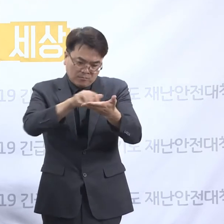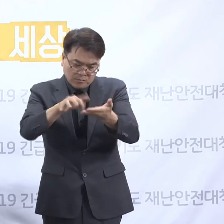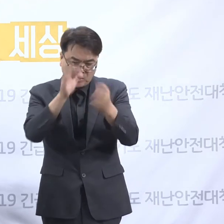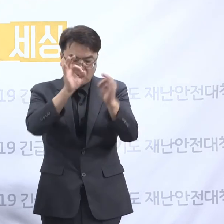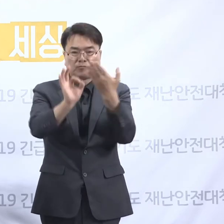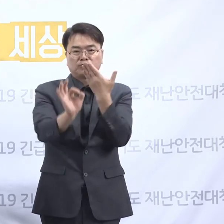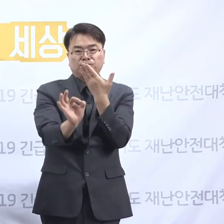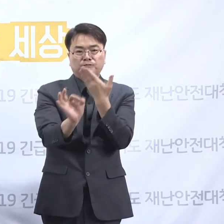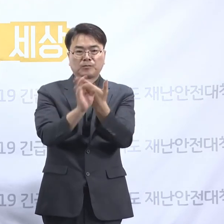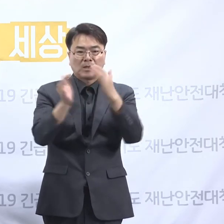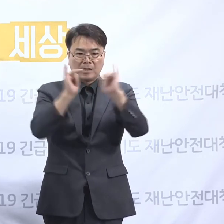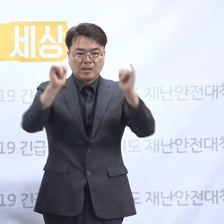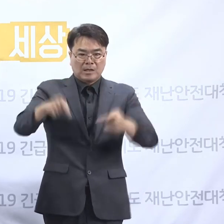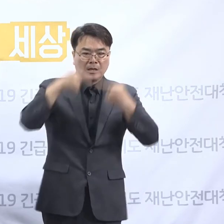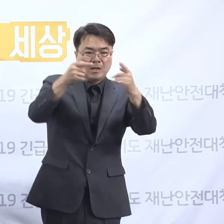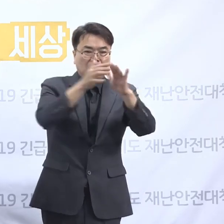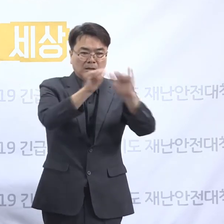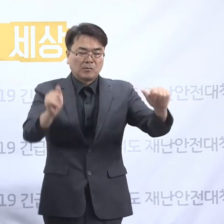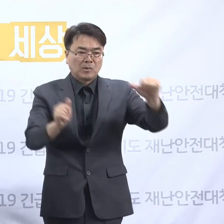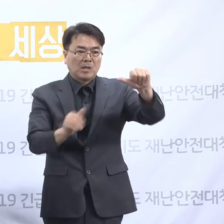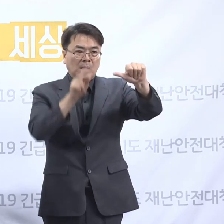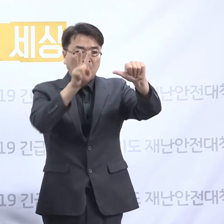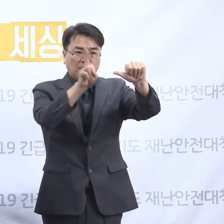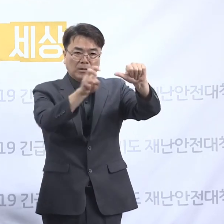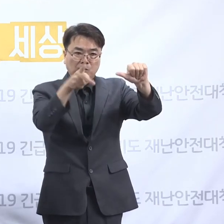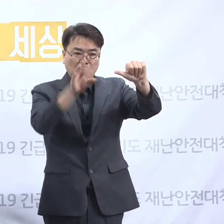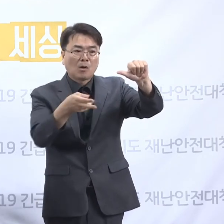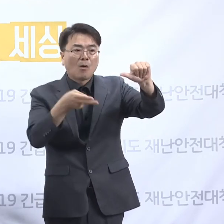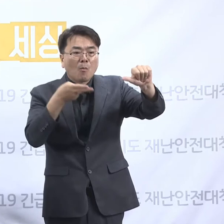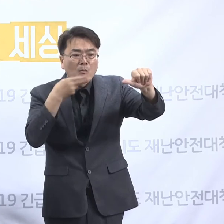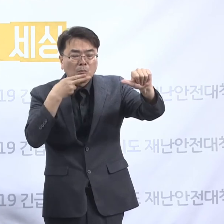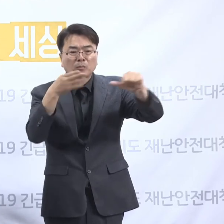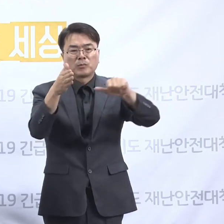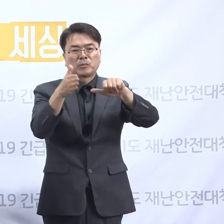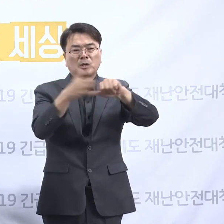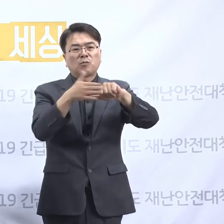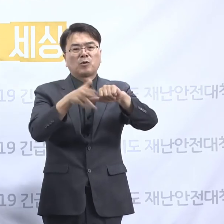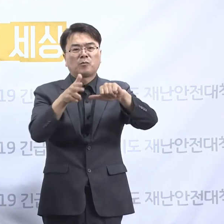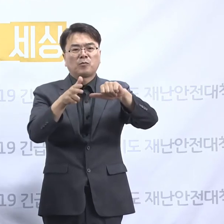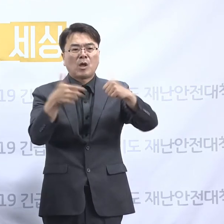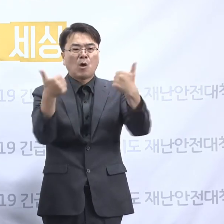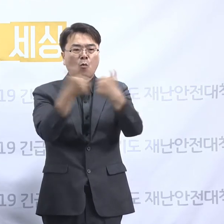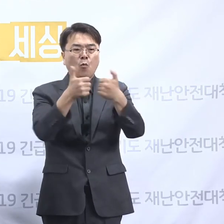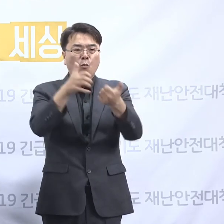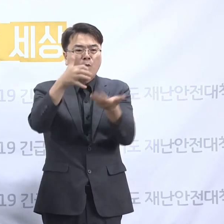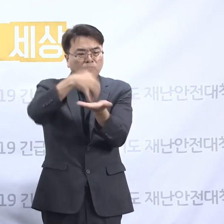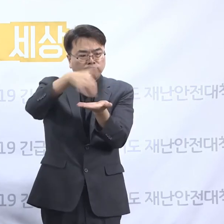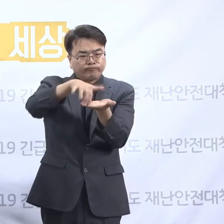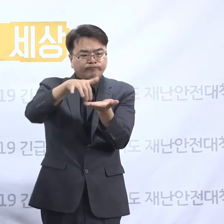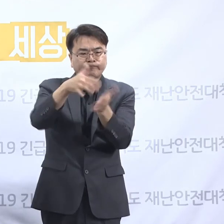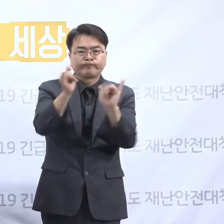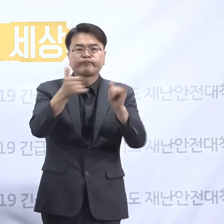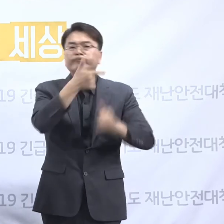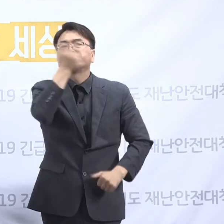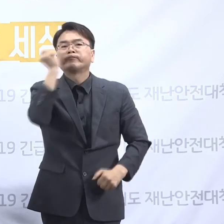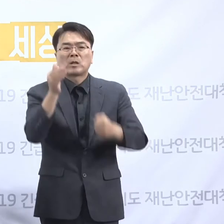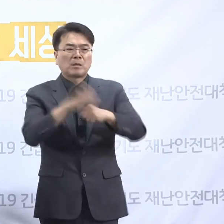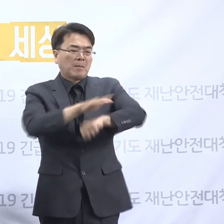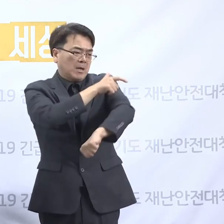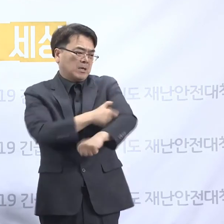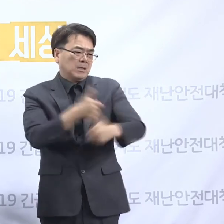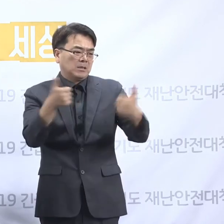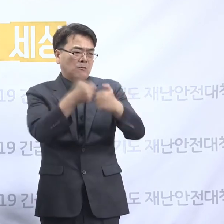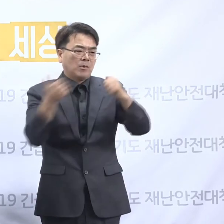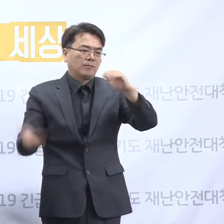정적수 5명에 위치지 못하는 것으로써 이것은 정적수 2달의 이사회로서 결국 이사회 자체가